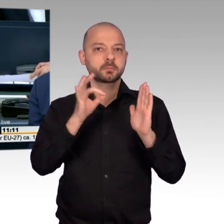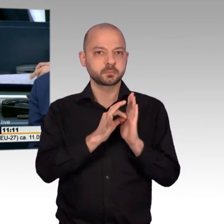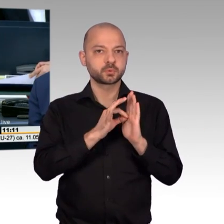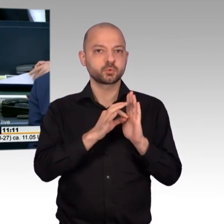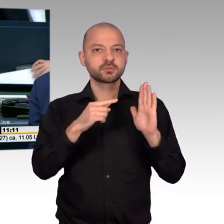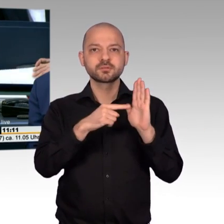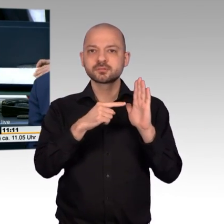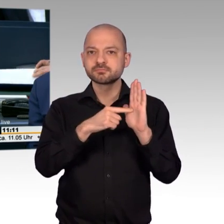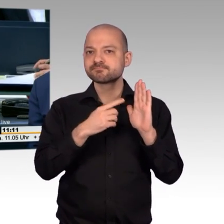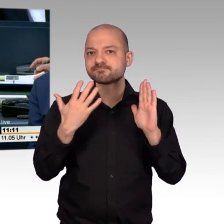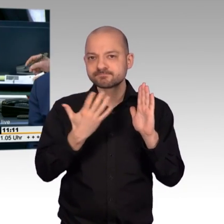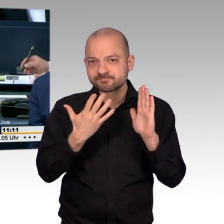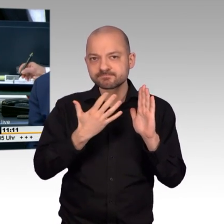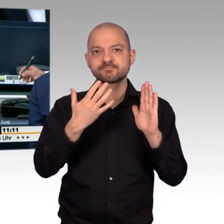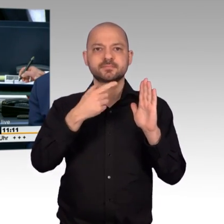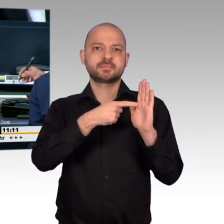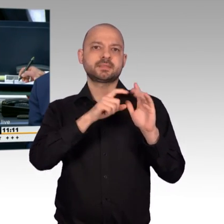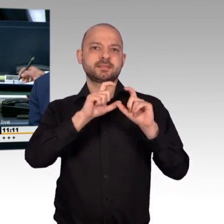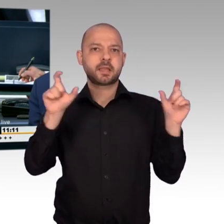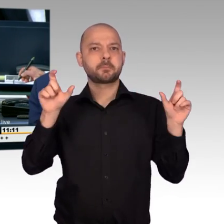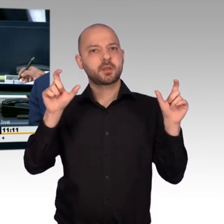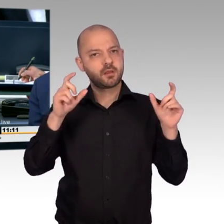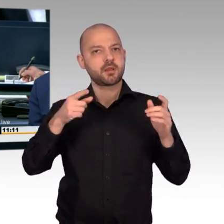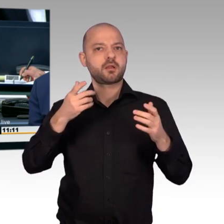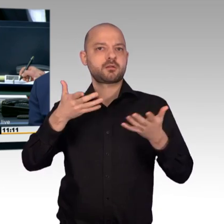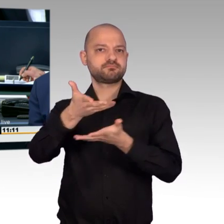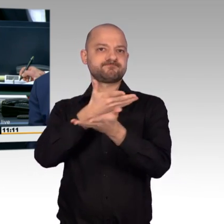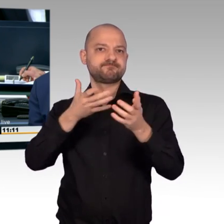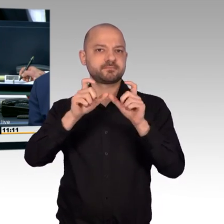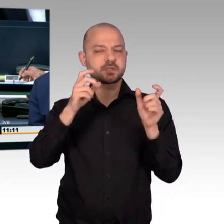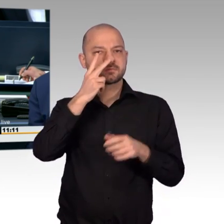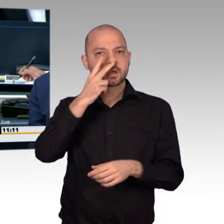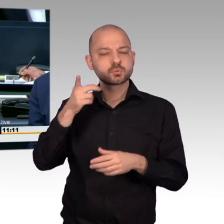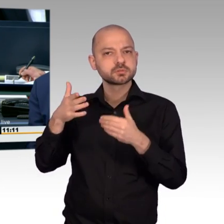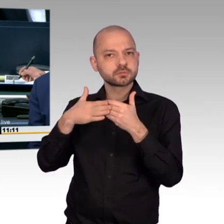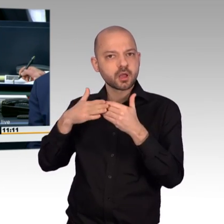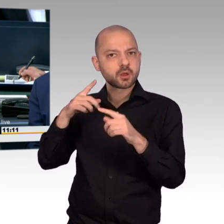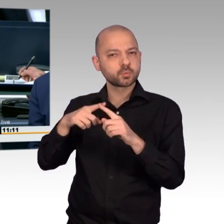Ich rufe nun auf den Tagesordnungspunkt 14, vereinbarte Debatte zur aktuellen Entwicklung im Nahen und Mittleren Osten.